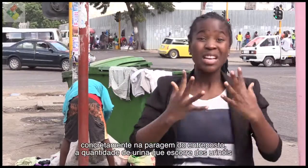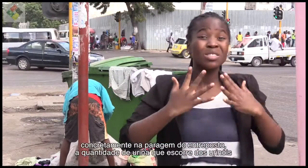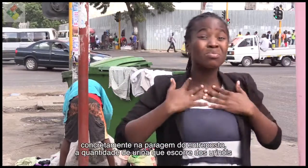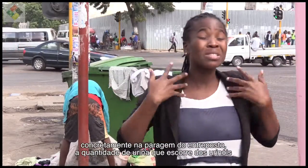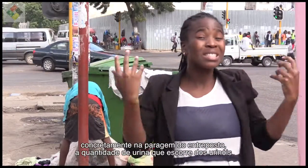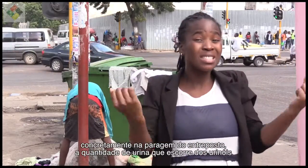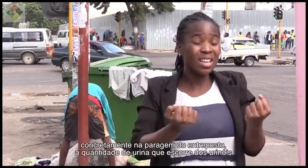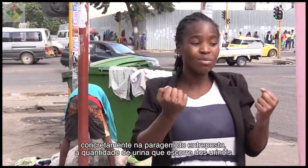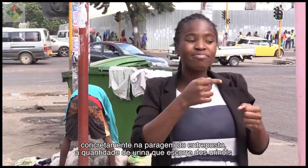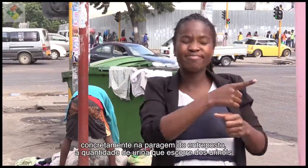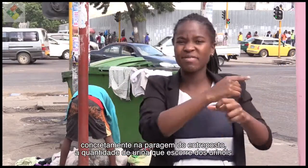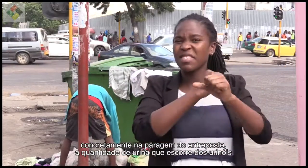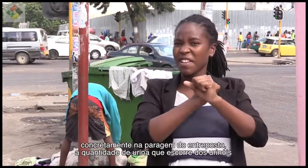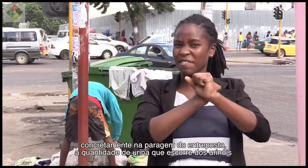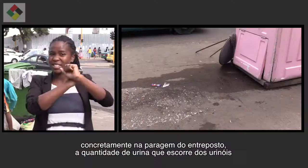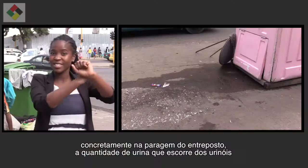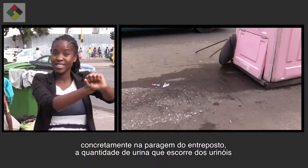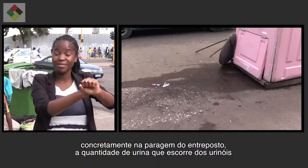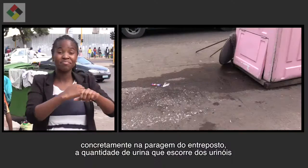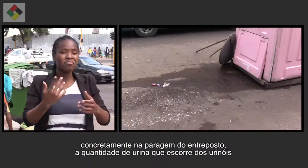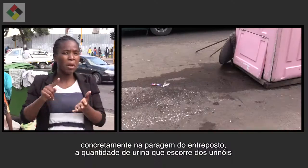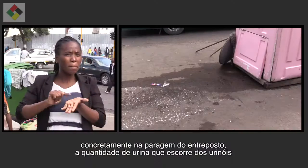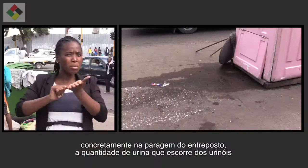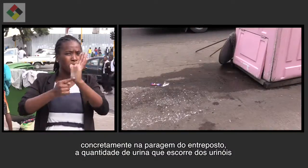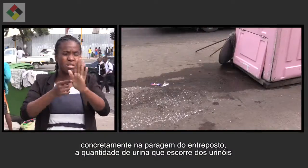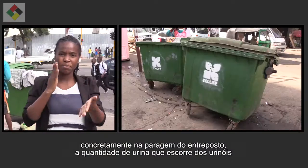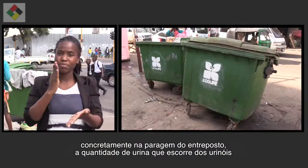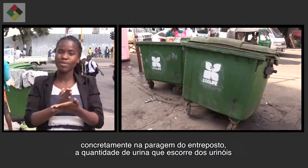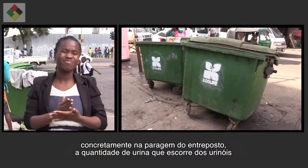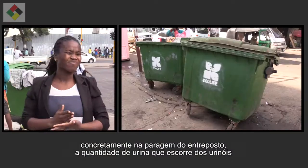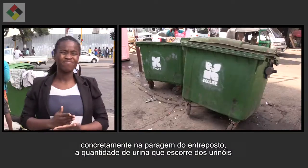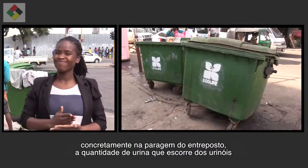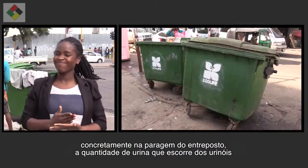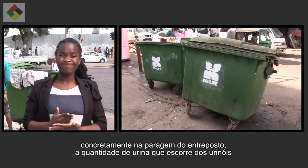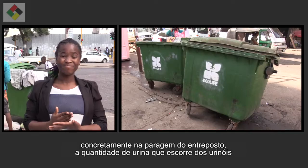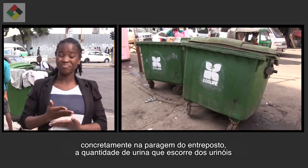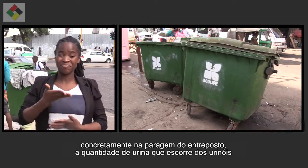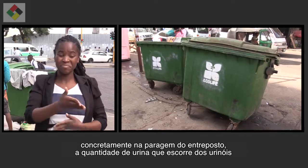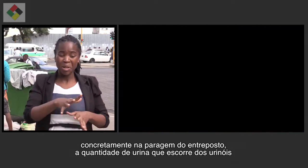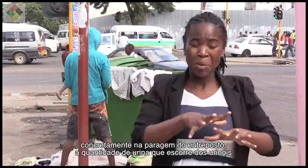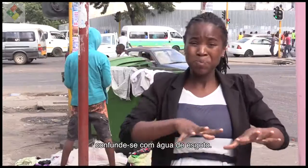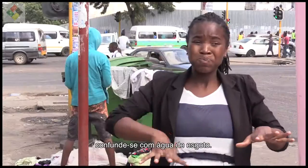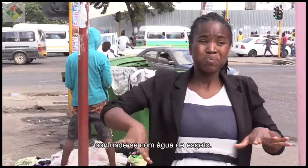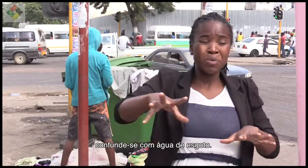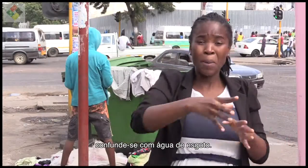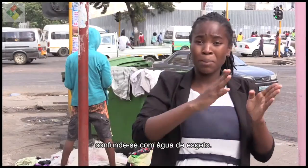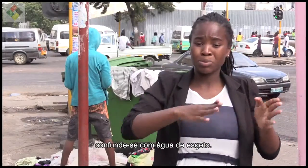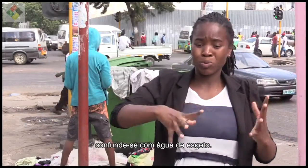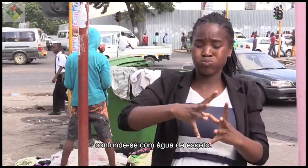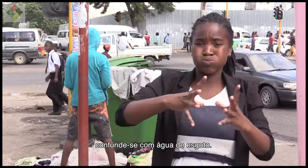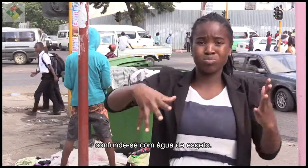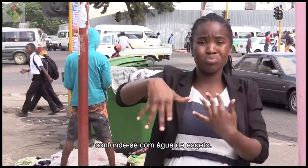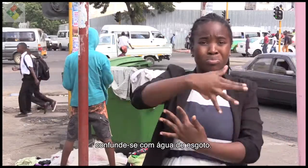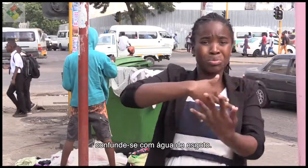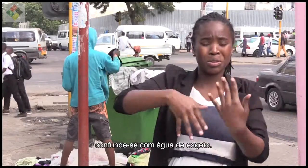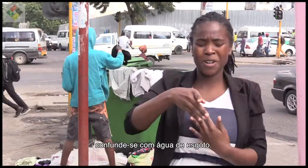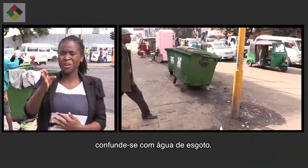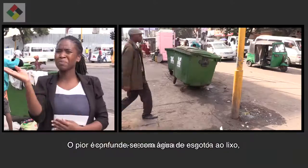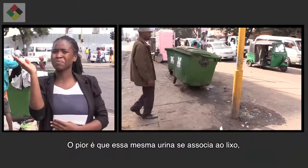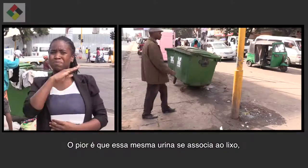concretamente na paragem do entreposto, a quantidade de urina que escorre dos urinóis confunde-se com água de esgoto. O